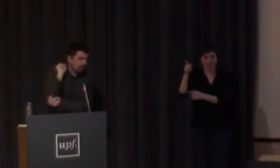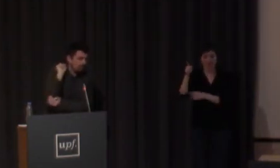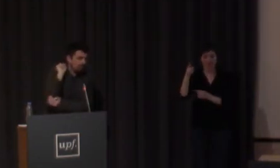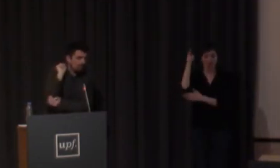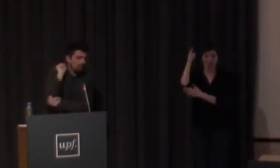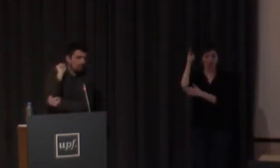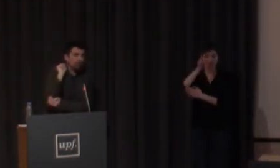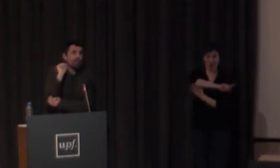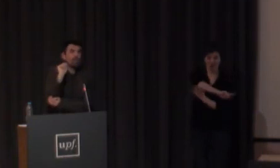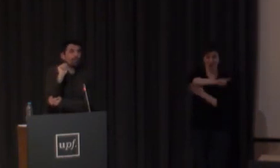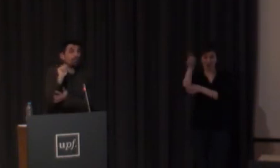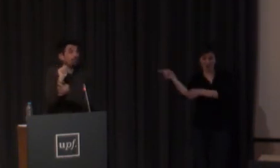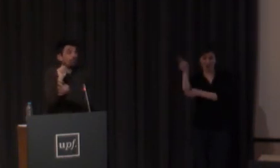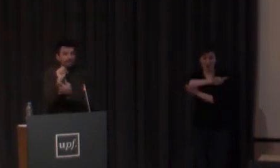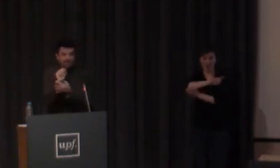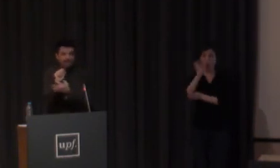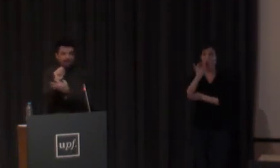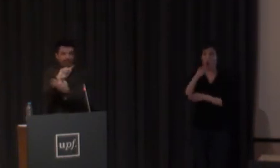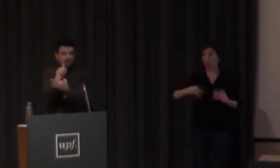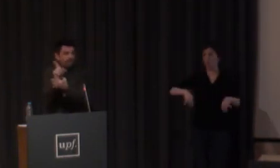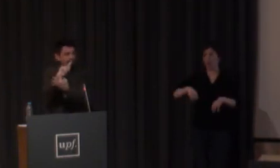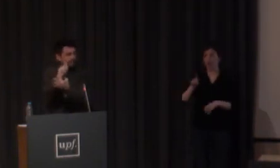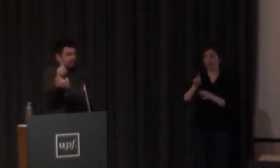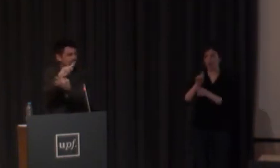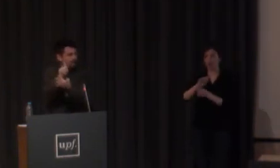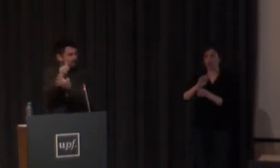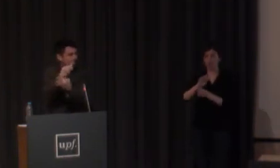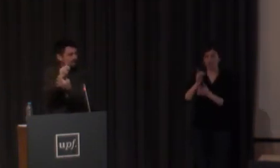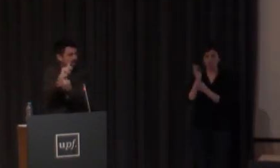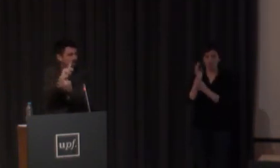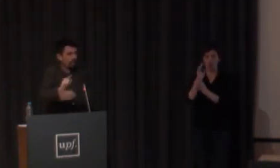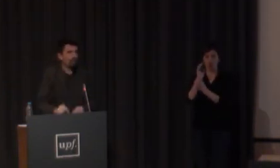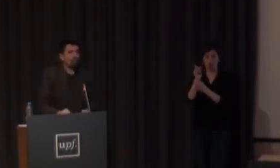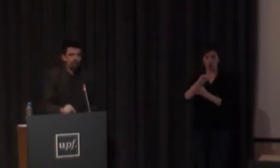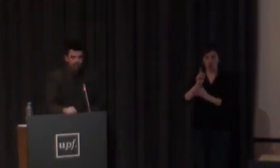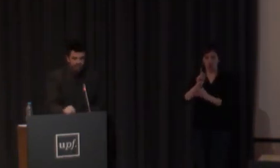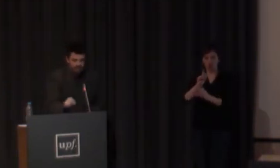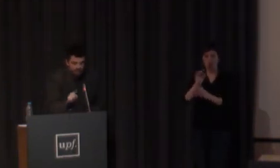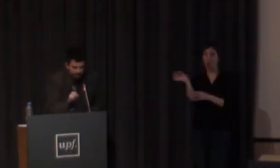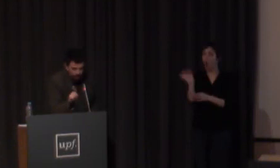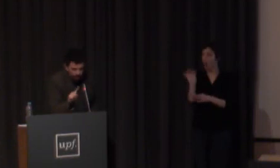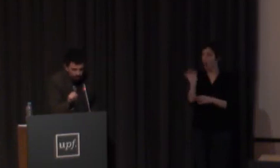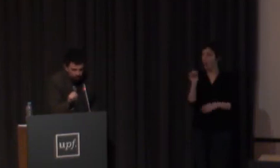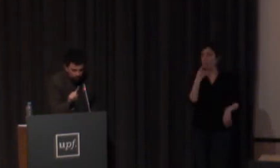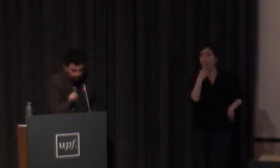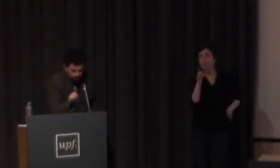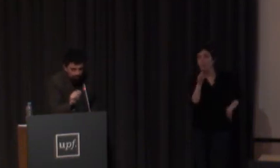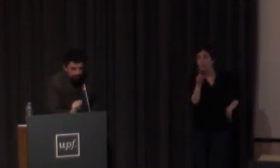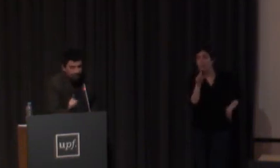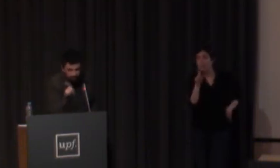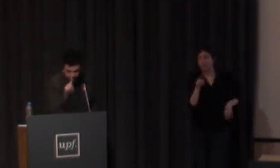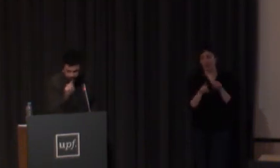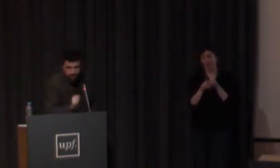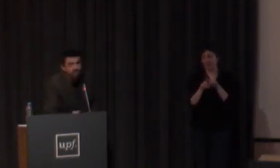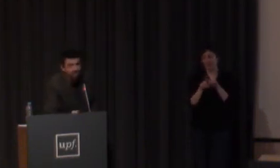codo puedo decir un no normal y lo que se abate es la muñeca o puedo decirle a alguien no, no, no